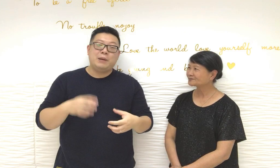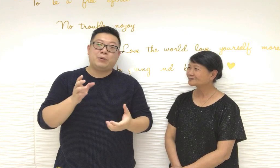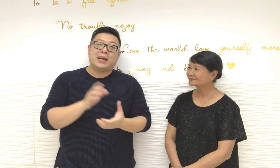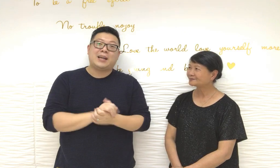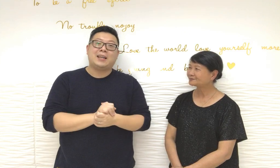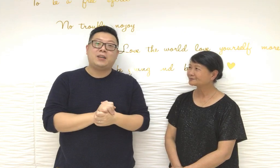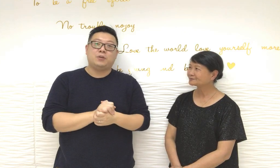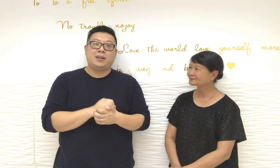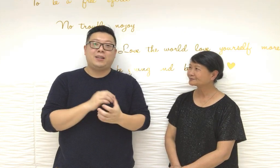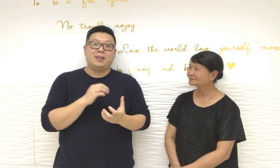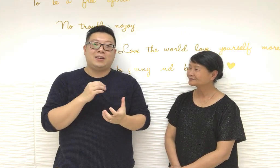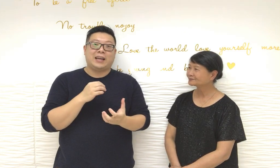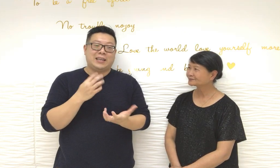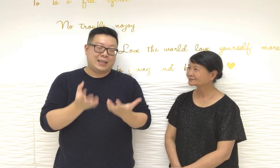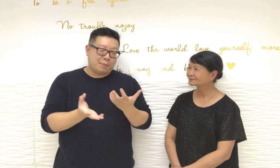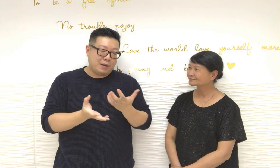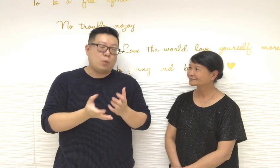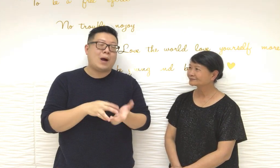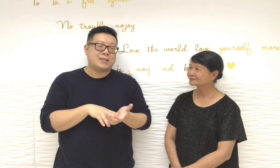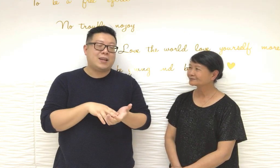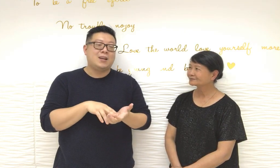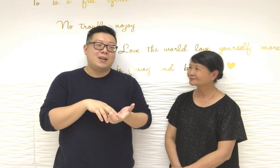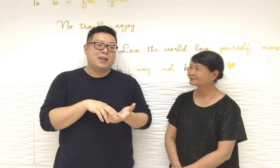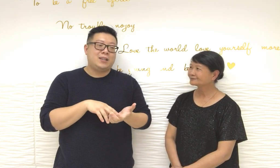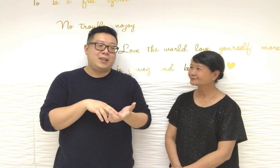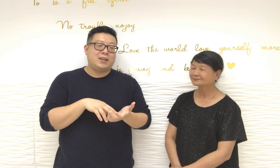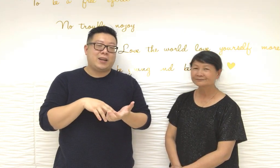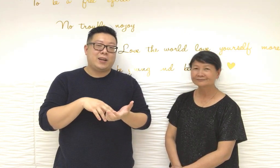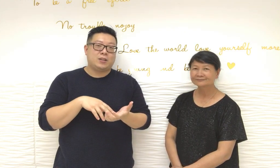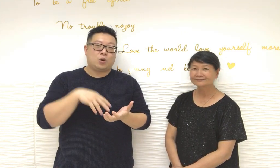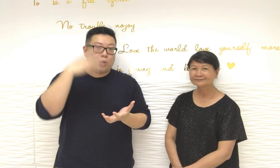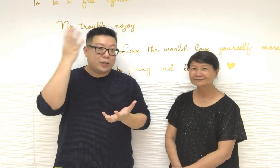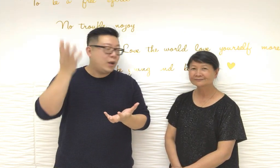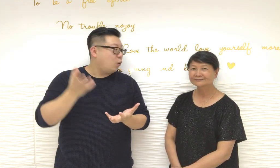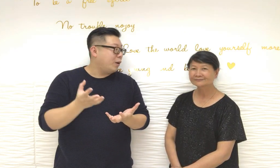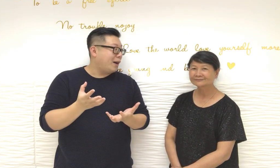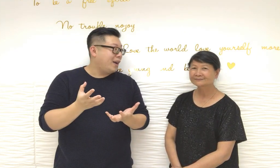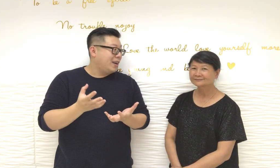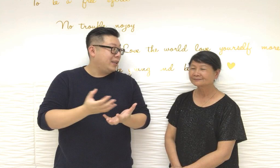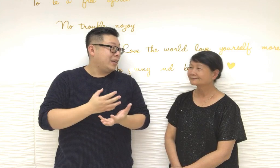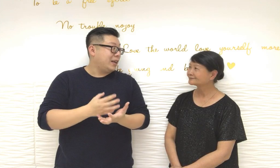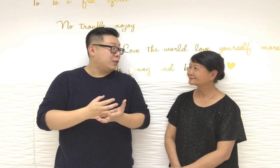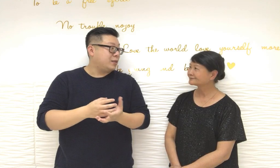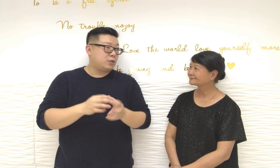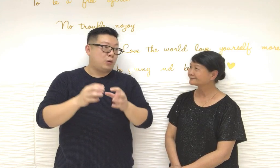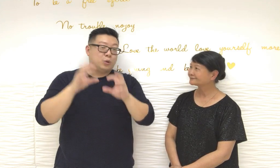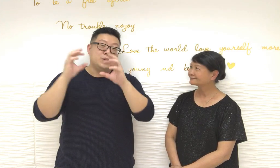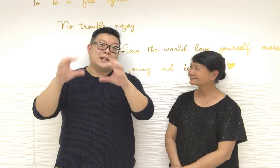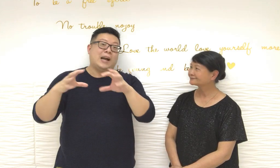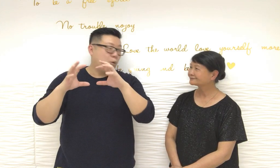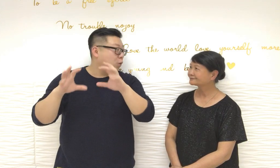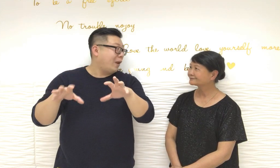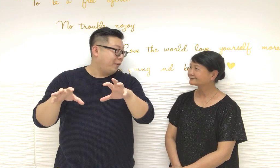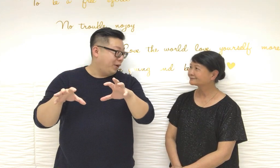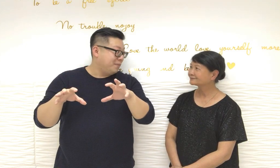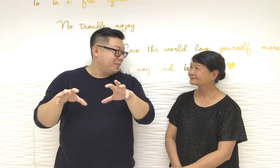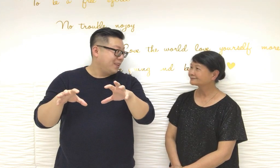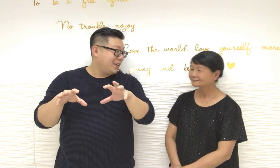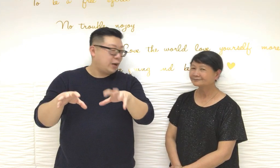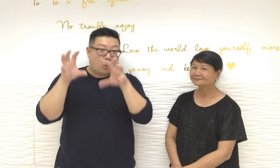你會突然間如果你的靈感或者你的蟲果體好的話你會然覺得那一段時間是很高難的是那